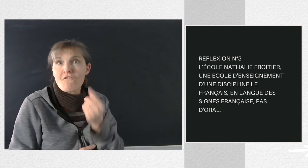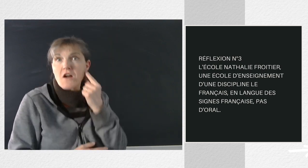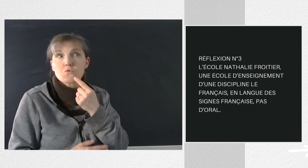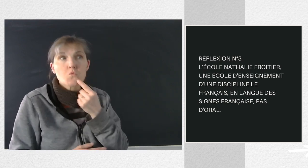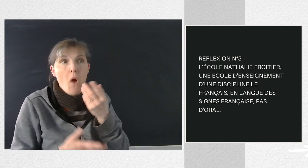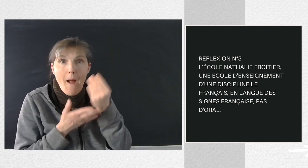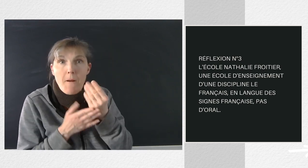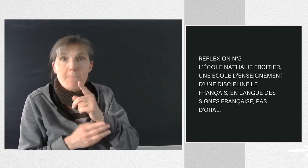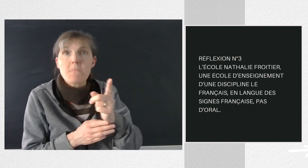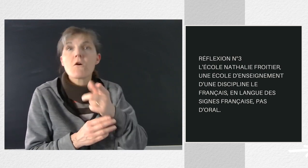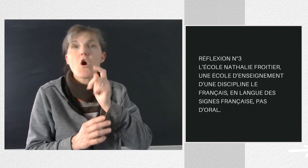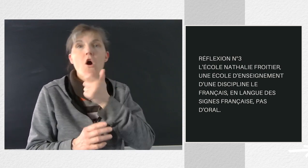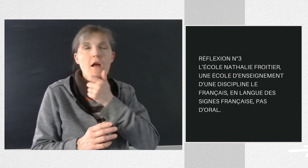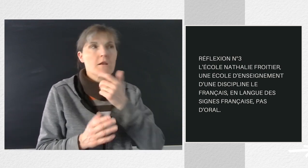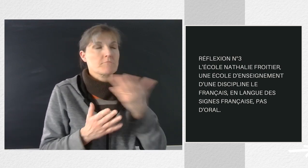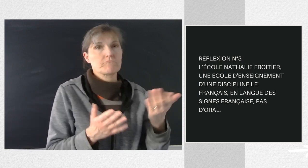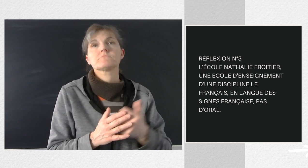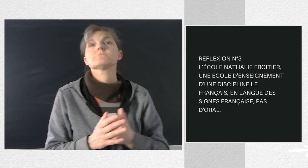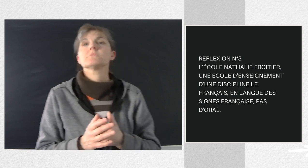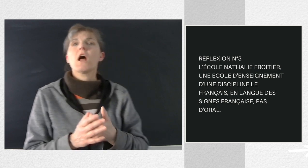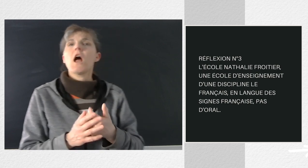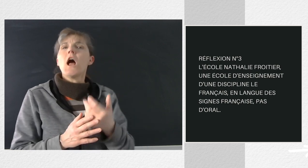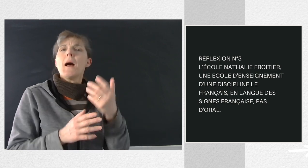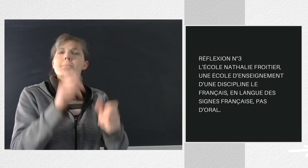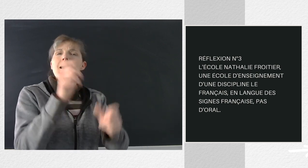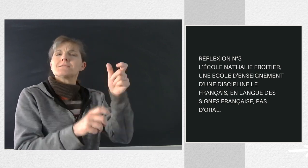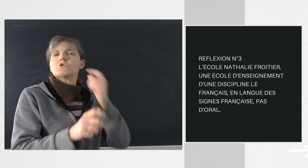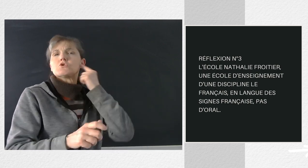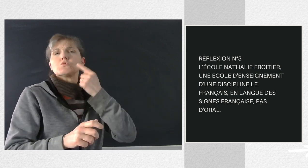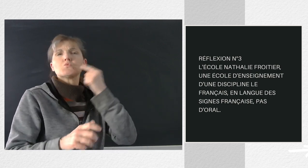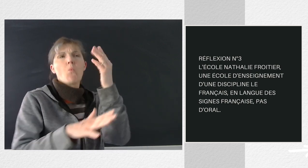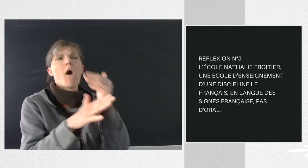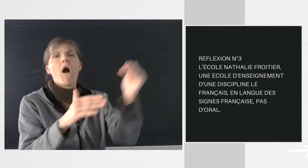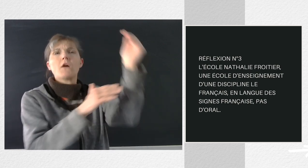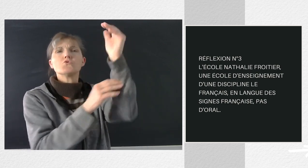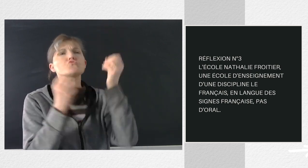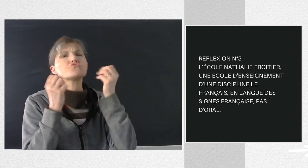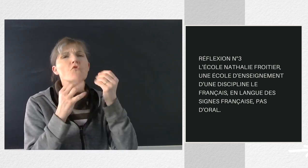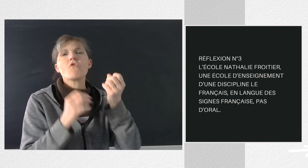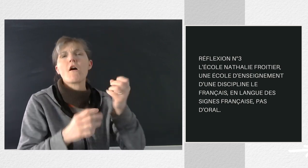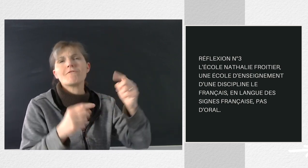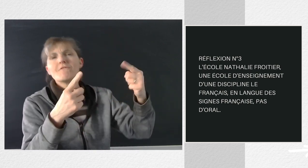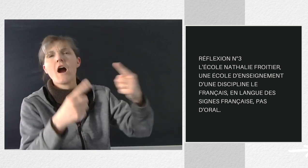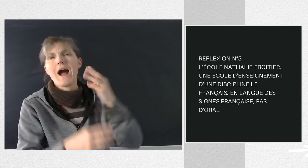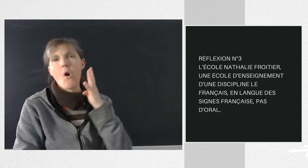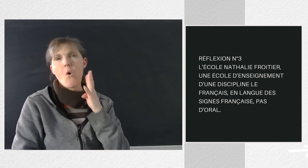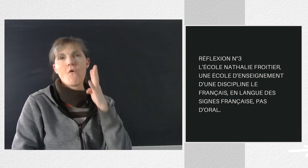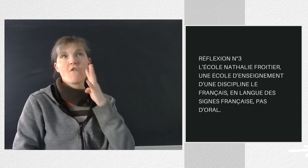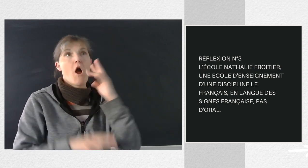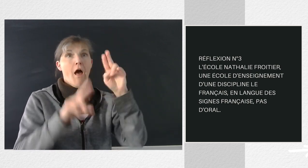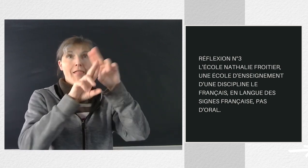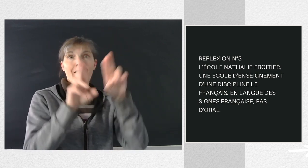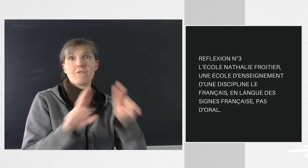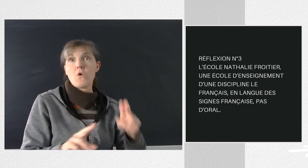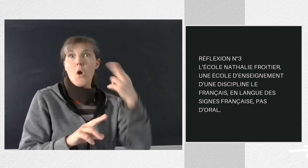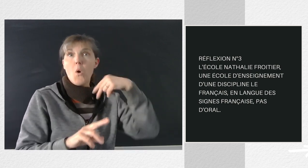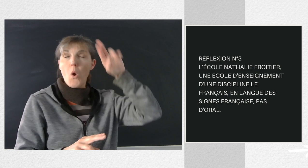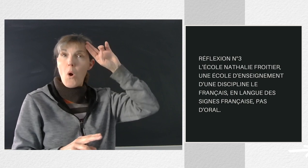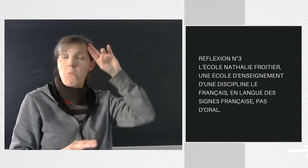Les sourds adultes se retrouvent lors de grandes conférences européennes et chacun est dans une langue écrite différente. Ils communiquent très bien